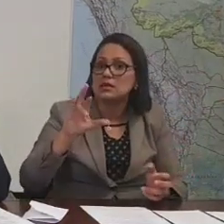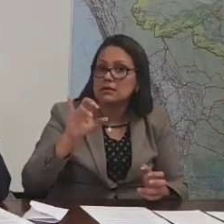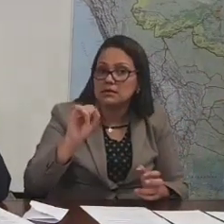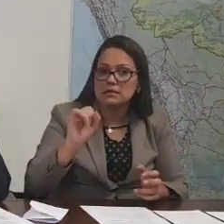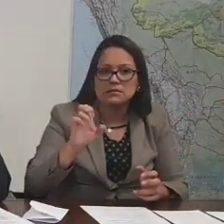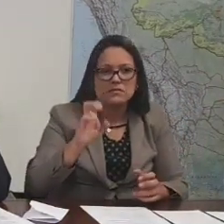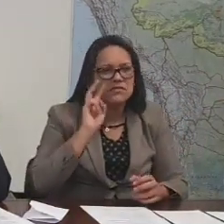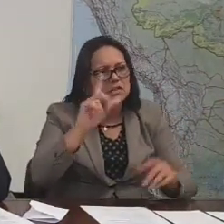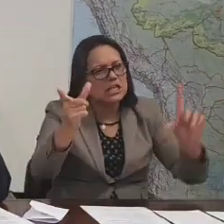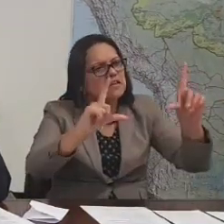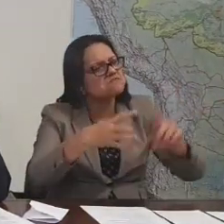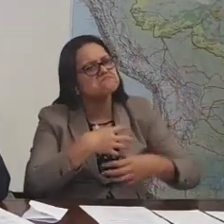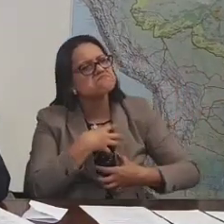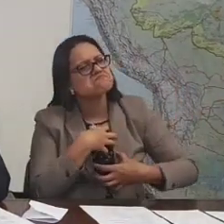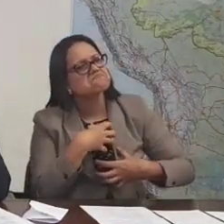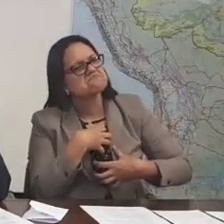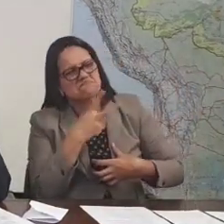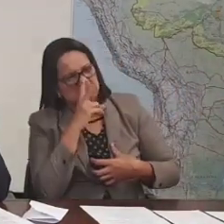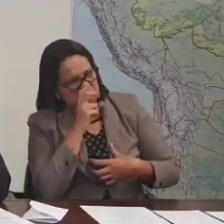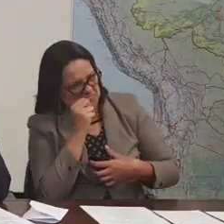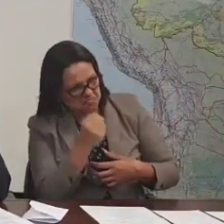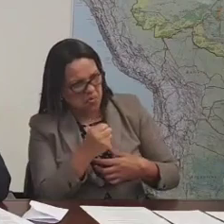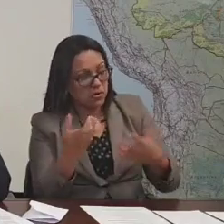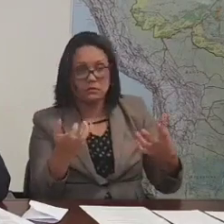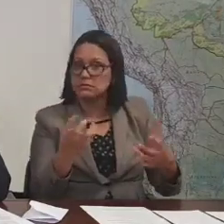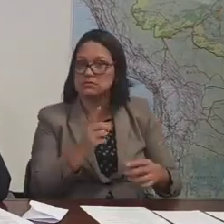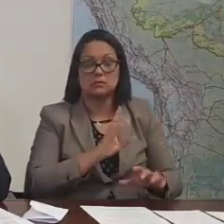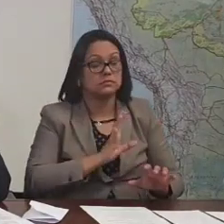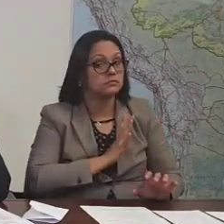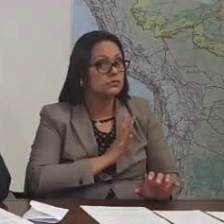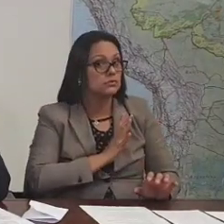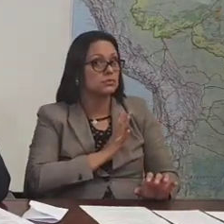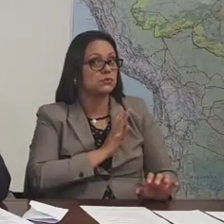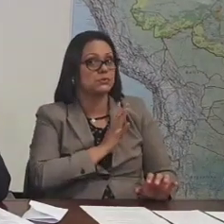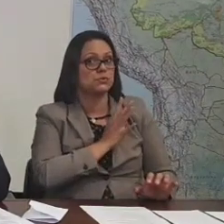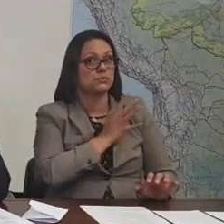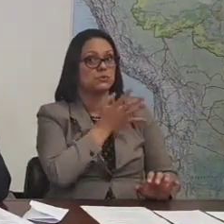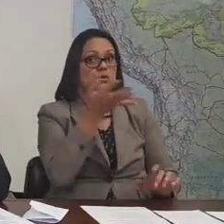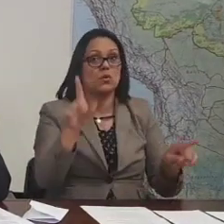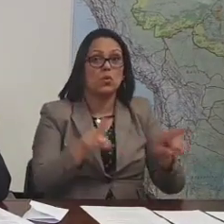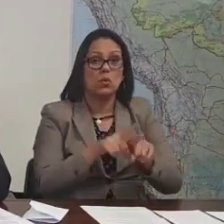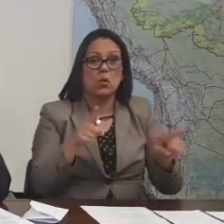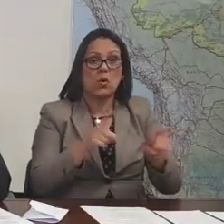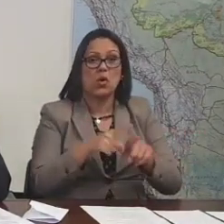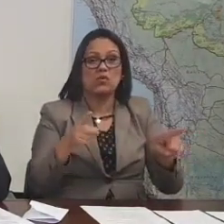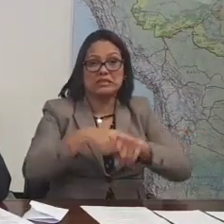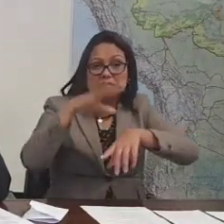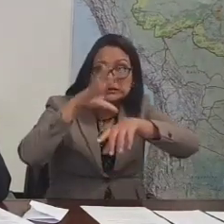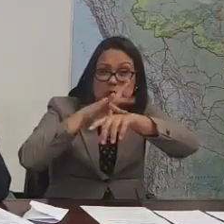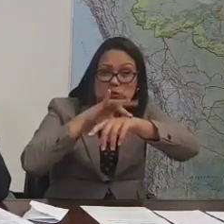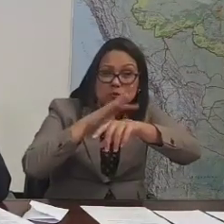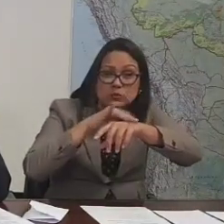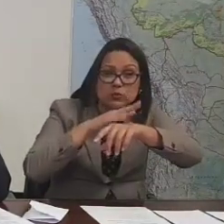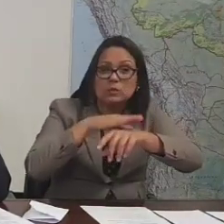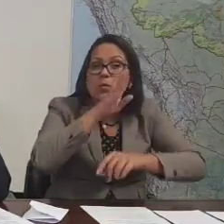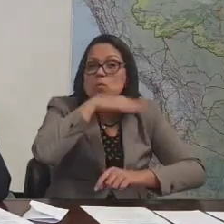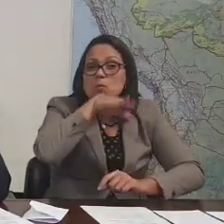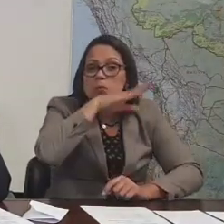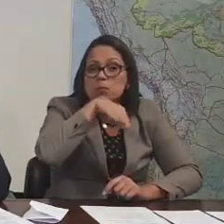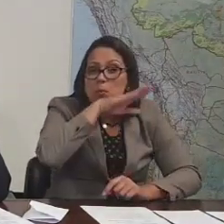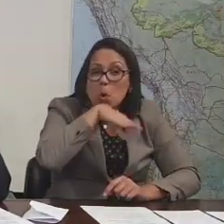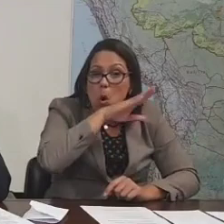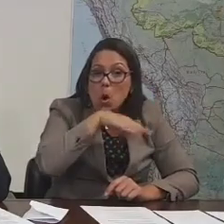televisão, ter a sensação real da desgraça que está acontecendo lá com a peste suína. Eles já tiveram que eliminar mais de 30